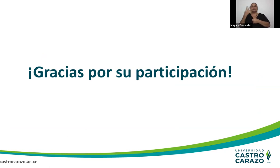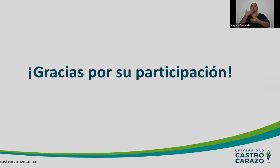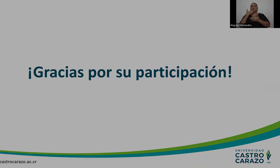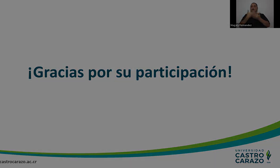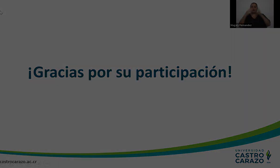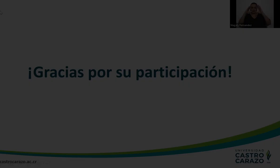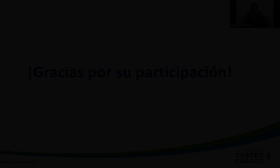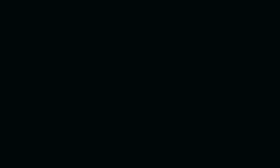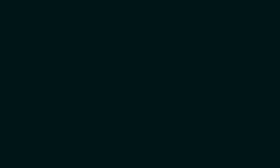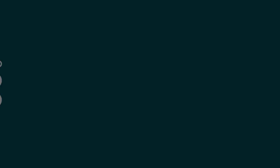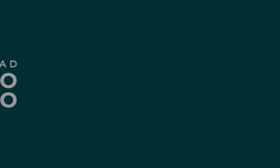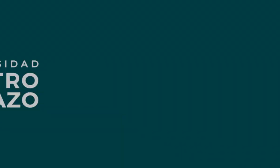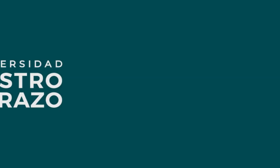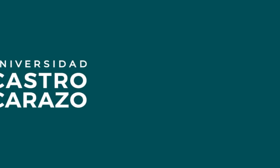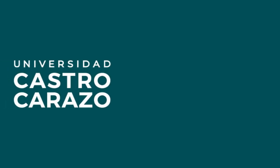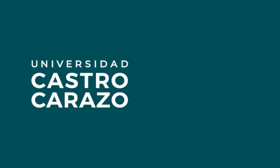buena noche